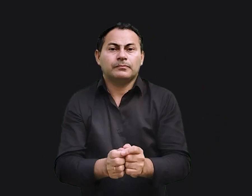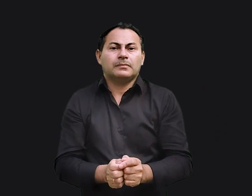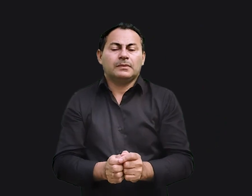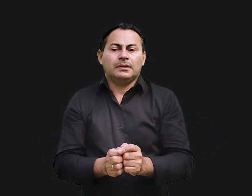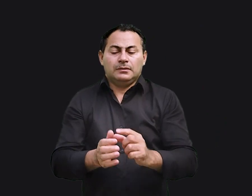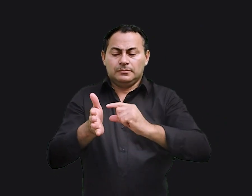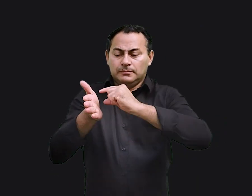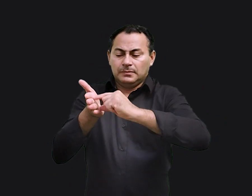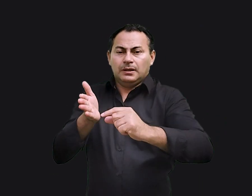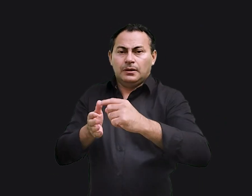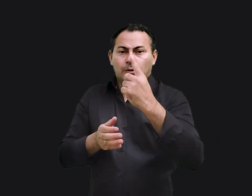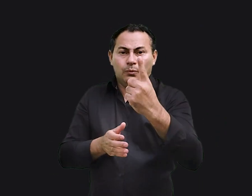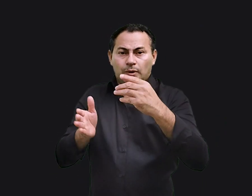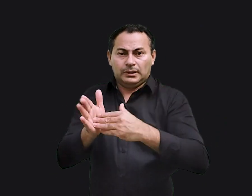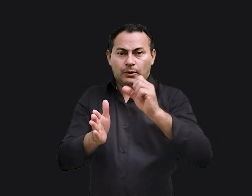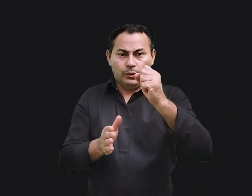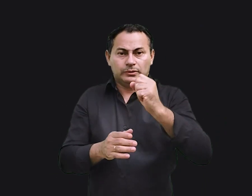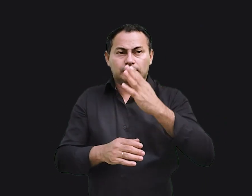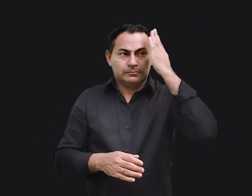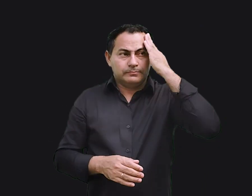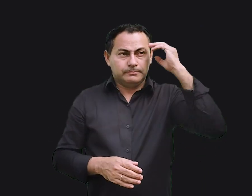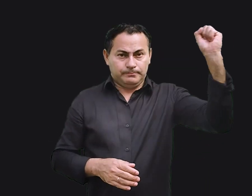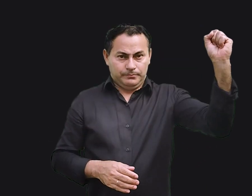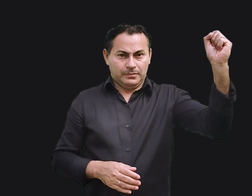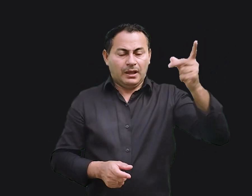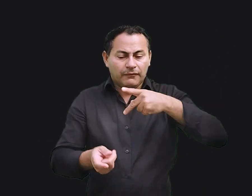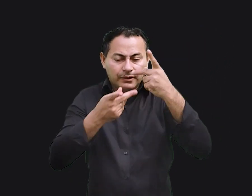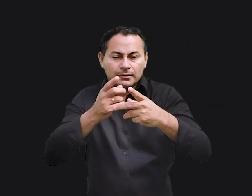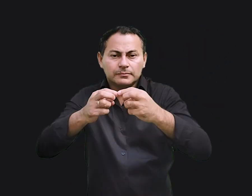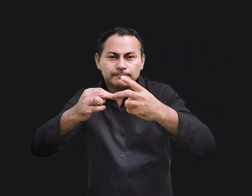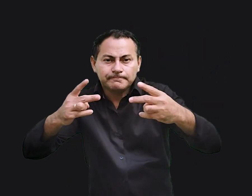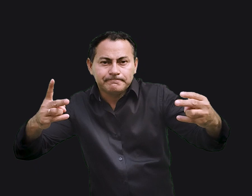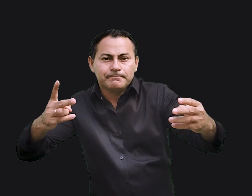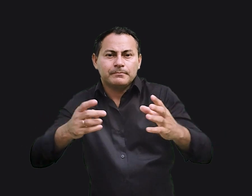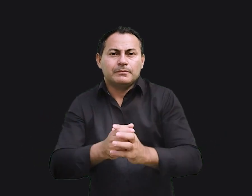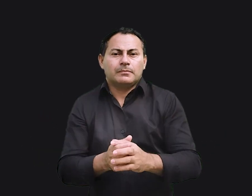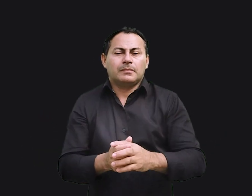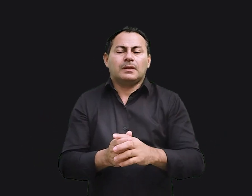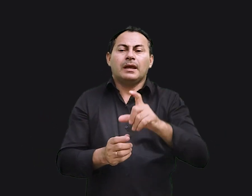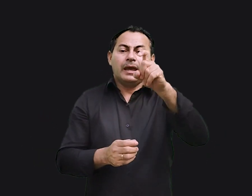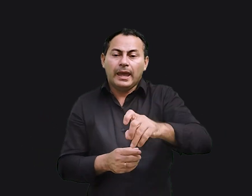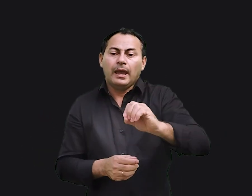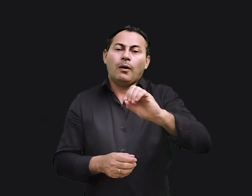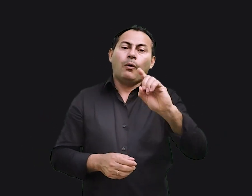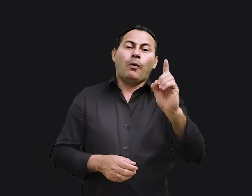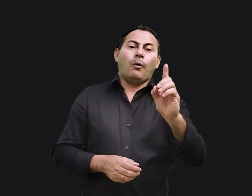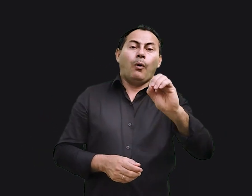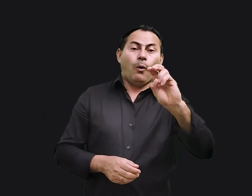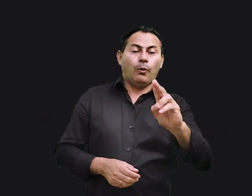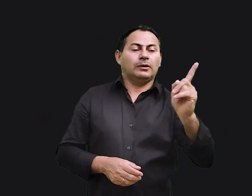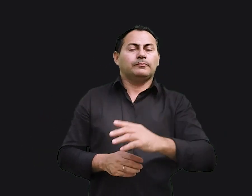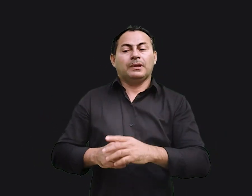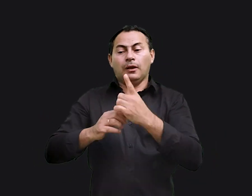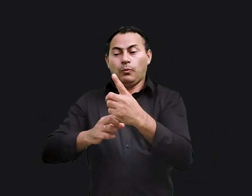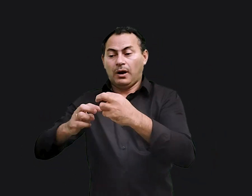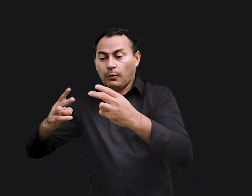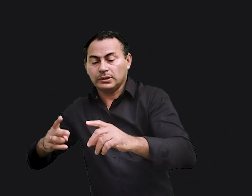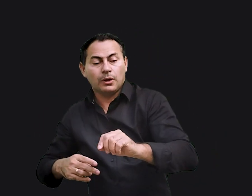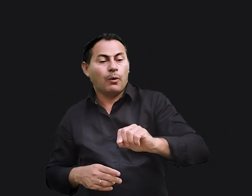Nos versículos de 1 a 8, Salomão está dizendo que as coisas ou são ou não são, ou são uma coisa ou